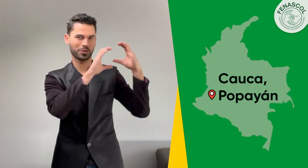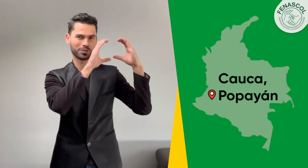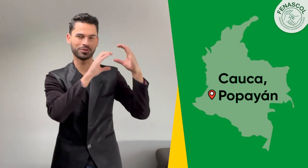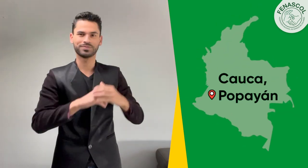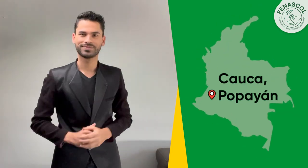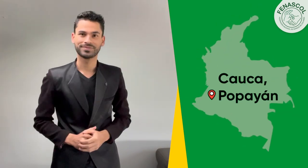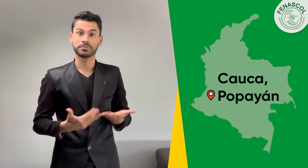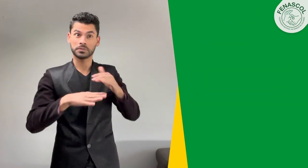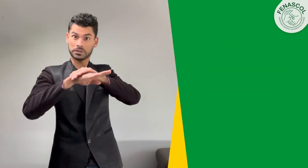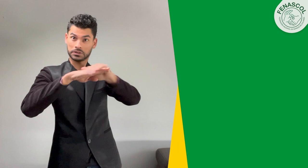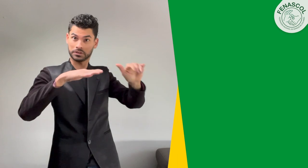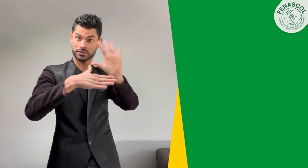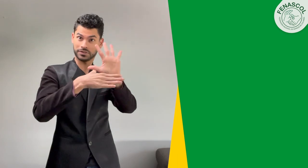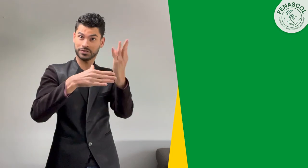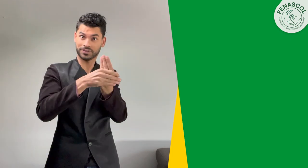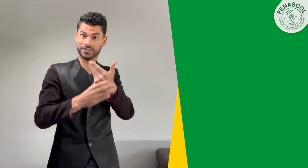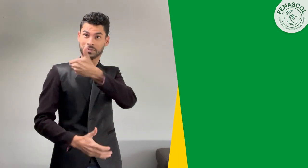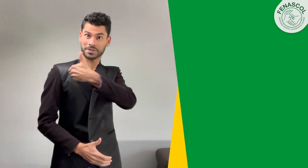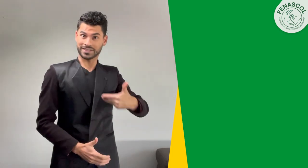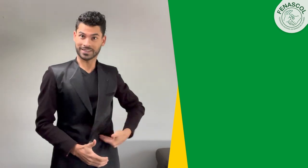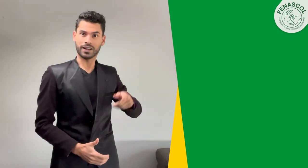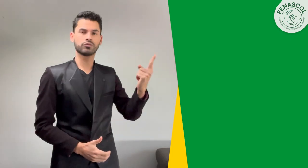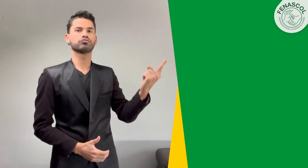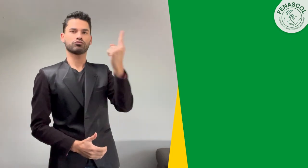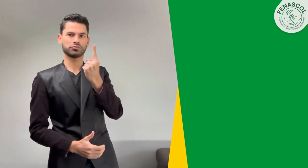De la asociación, tendremos como invitado al Presidente.